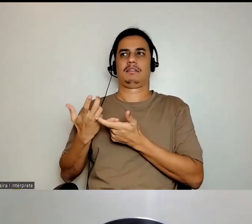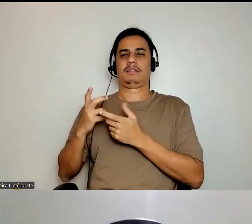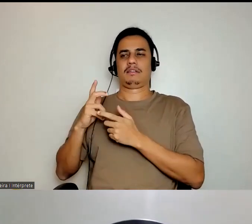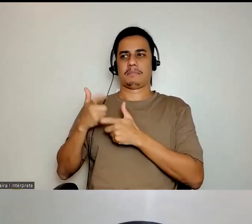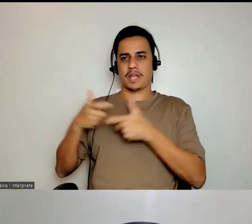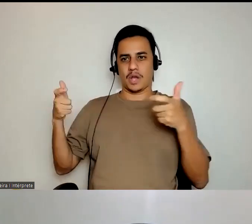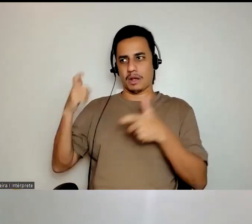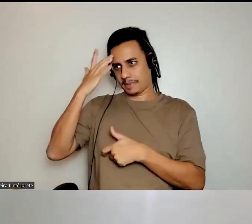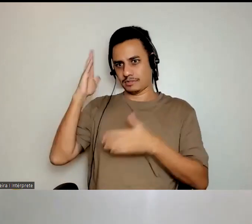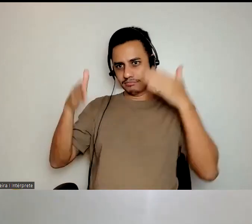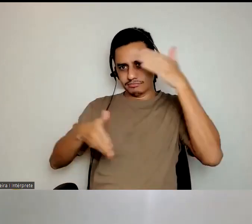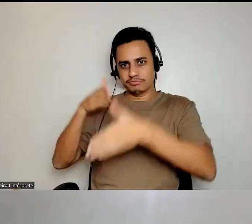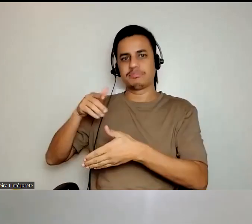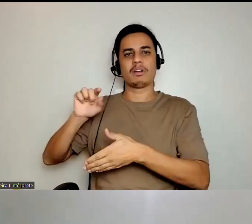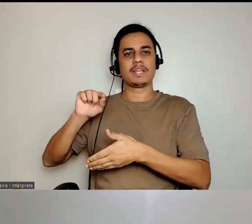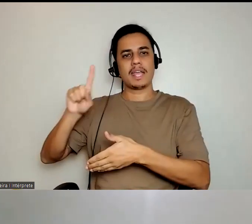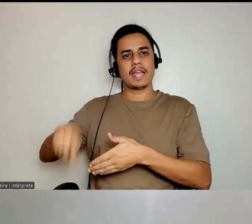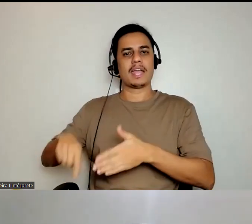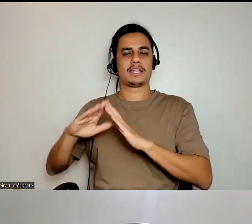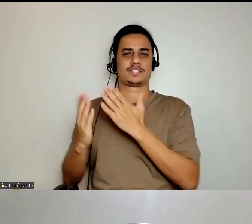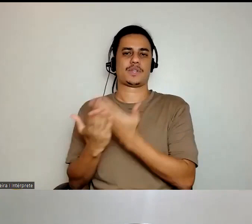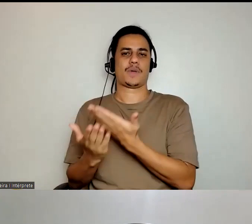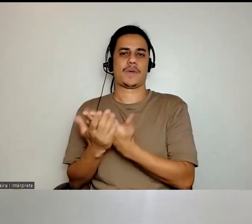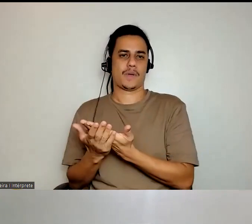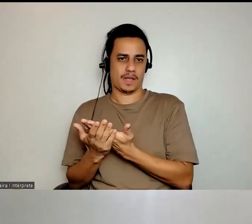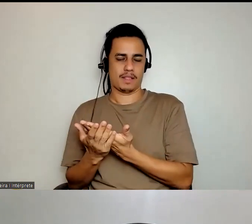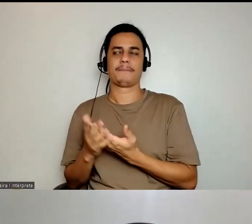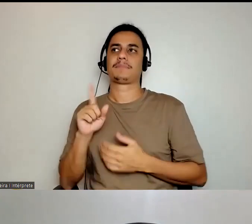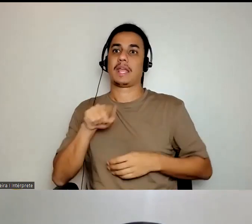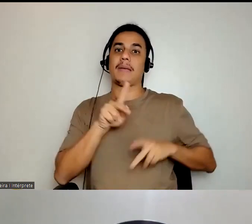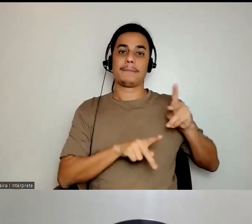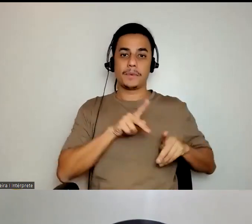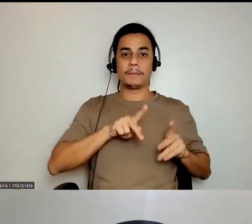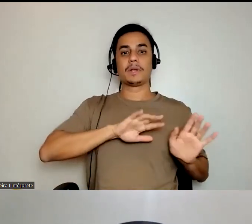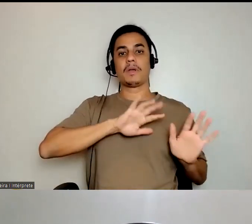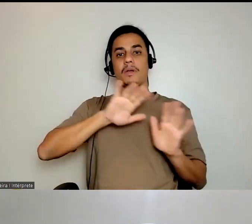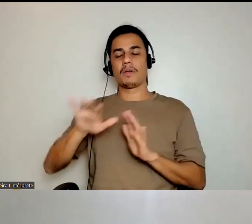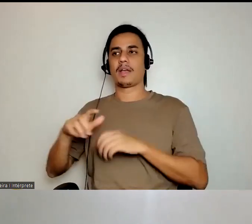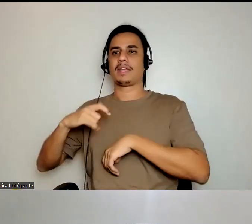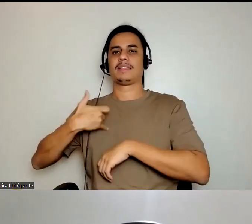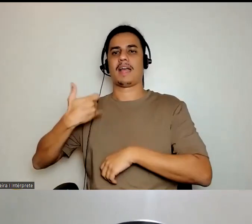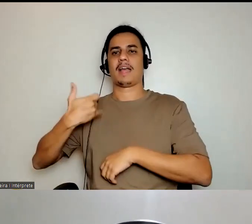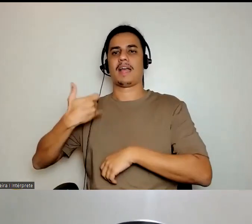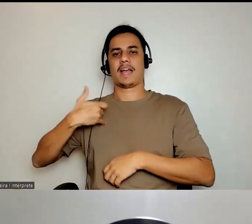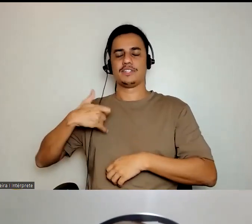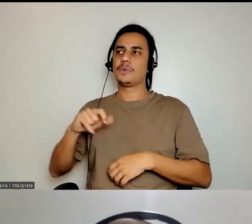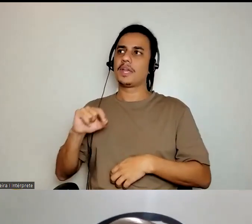visitas escolares, visitas escolares de um público que está na sua idade de formação, das suas identidades, então, a gente